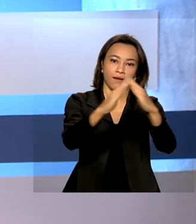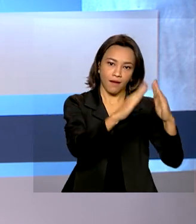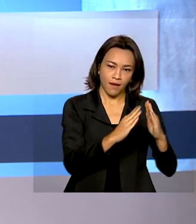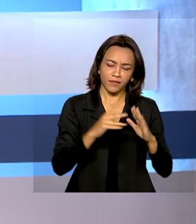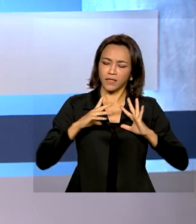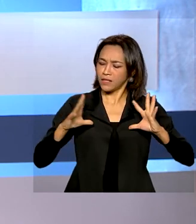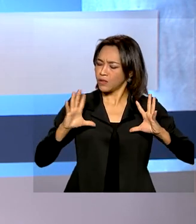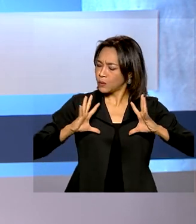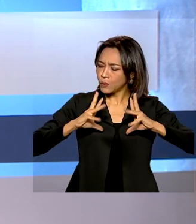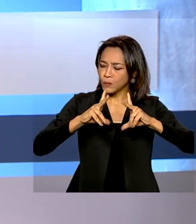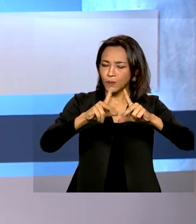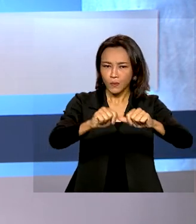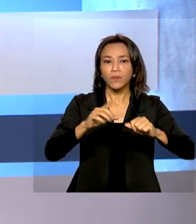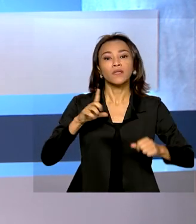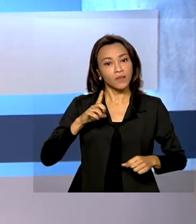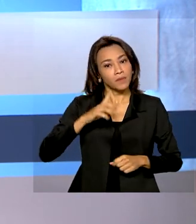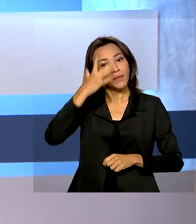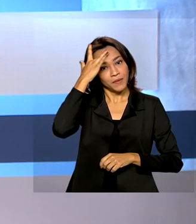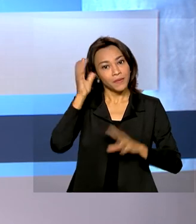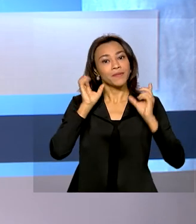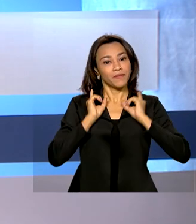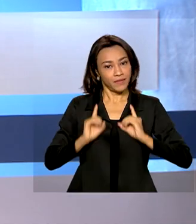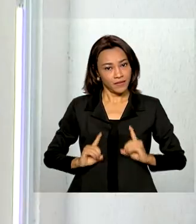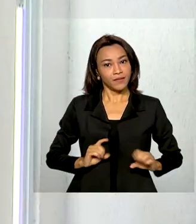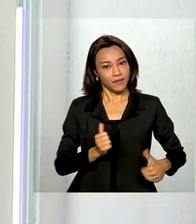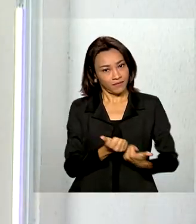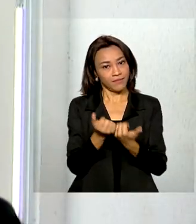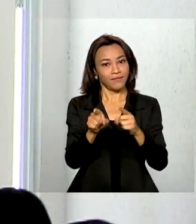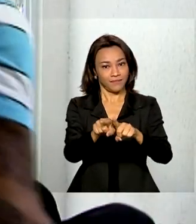completa, inclusive para pessoas com deficiência.